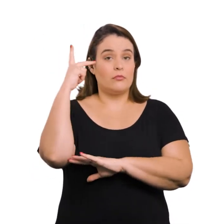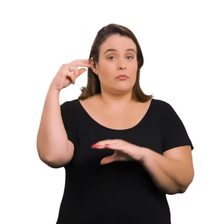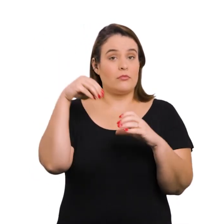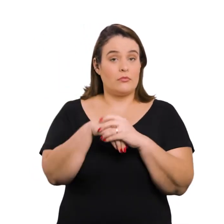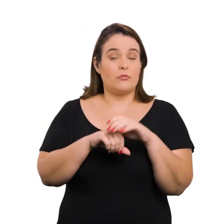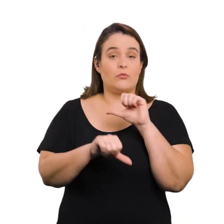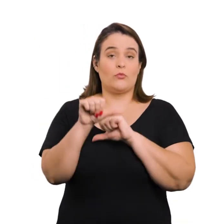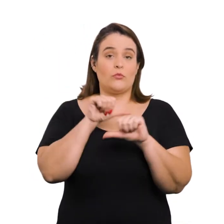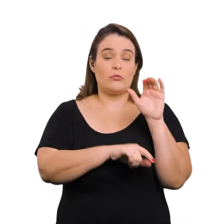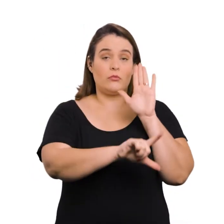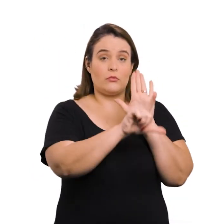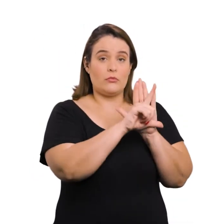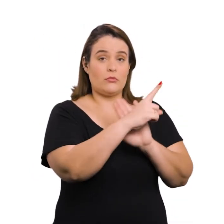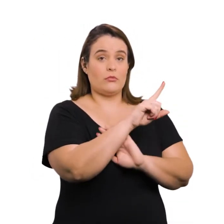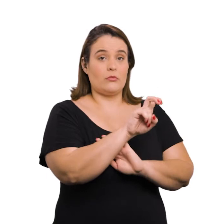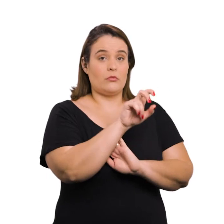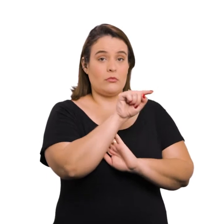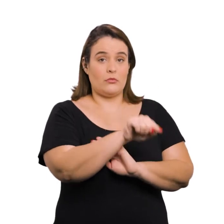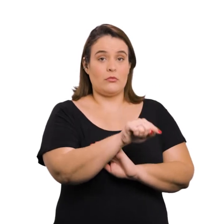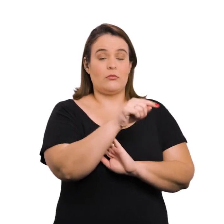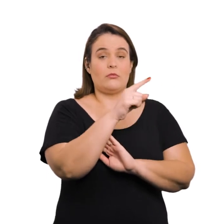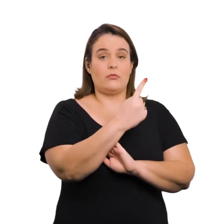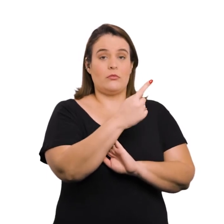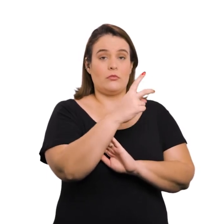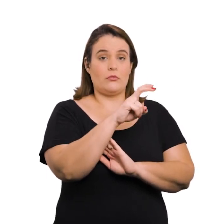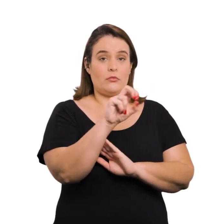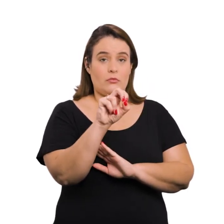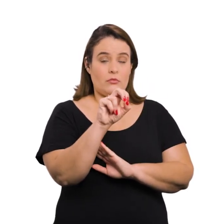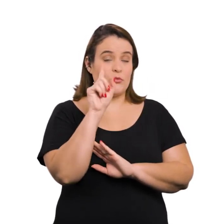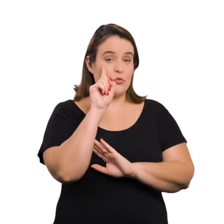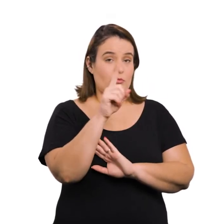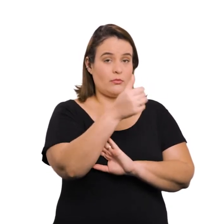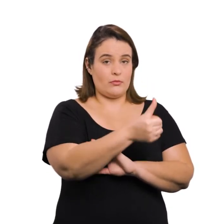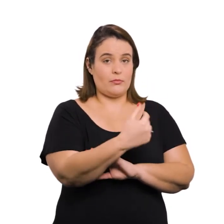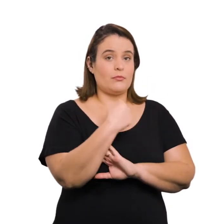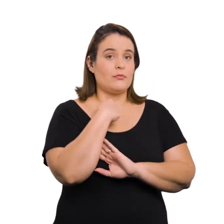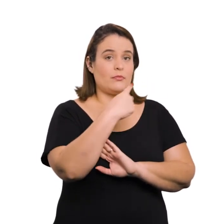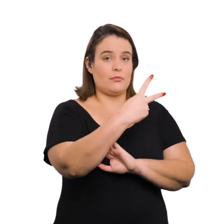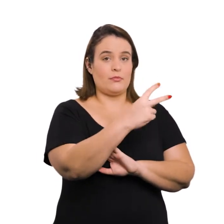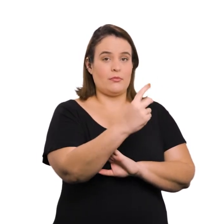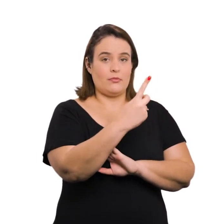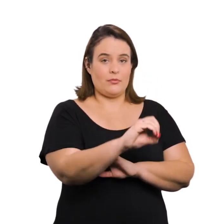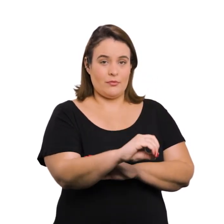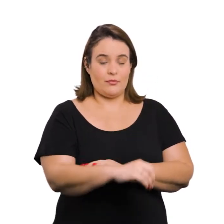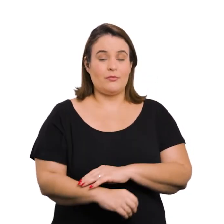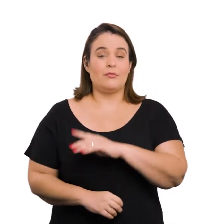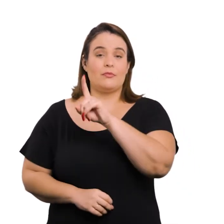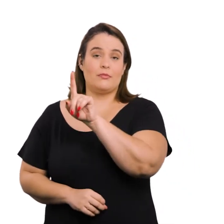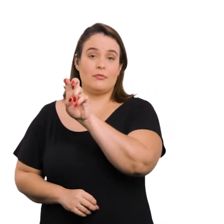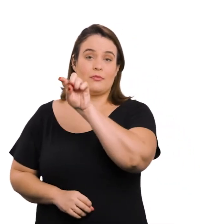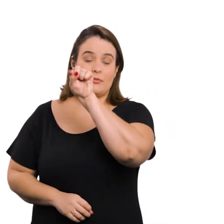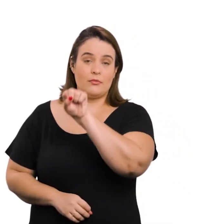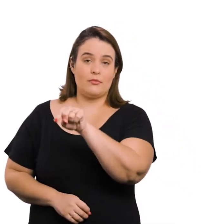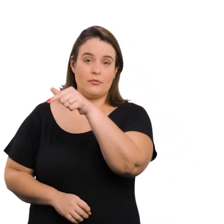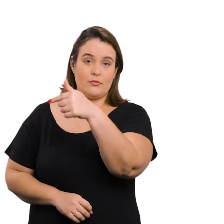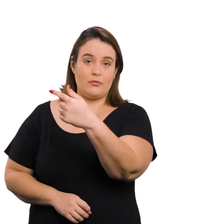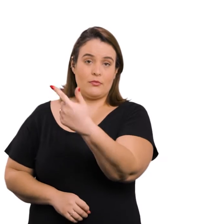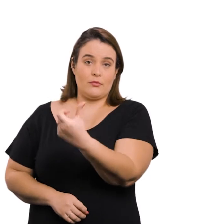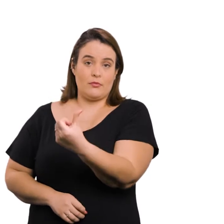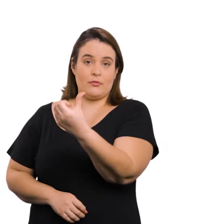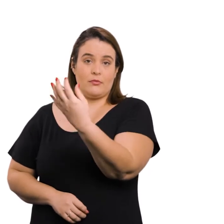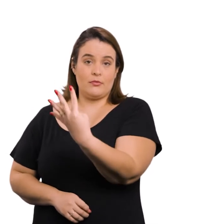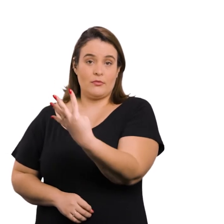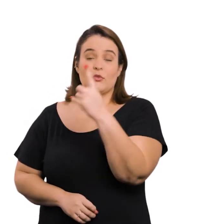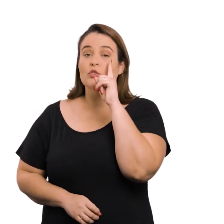Paulo. Introduz alterações nas leis nº 15.150, de 6 de maio de 2010, e nº 15